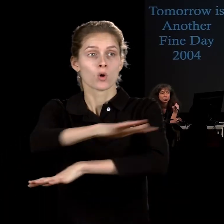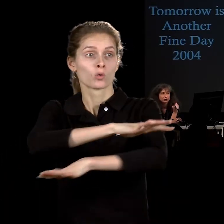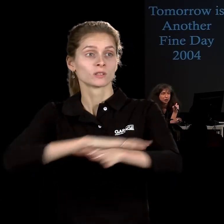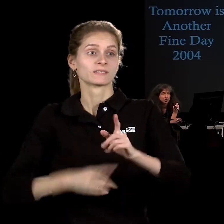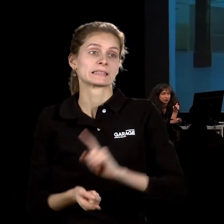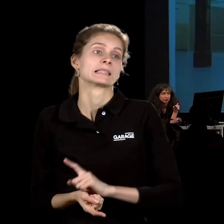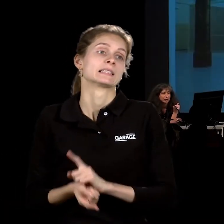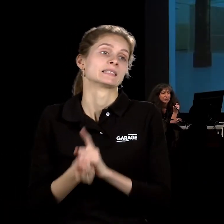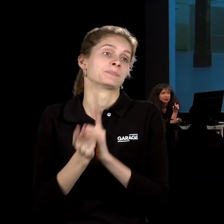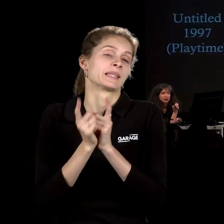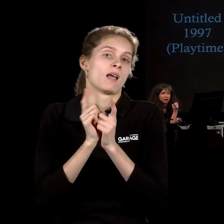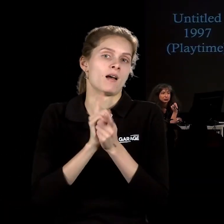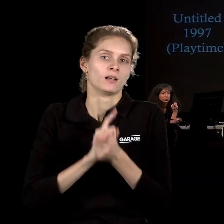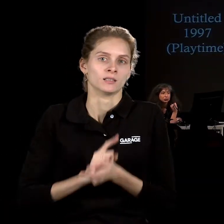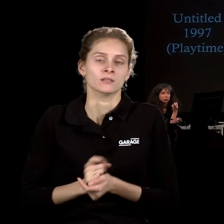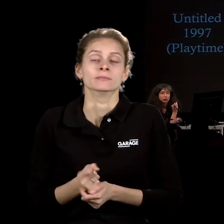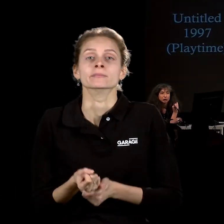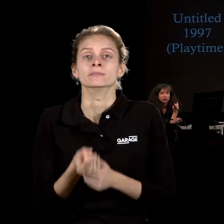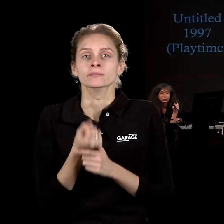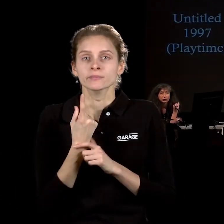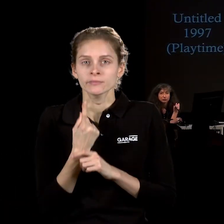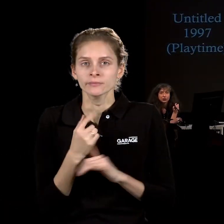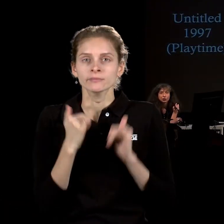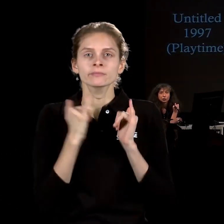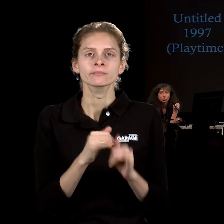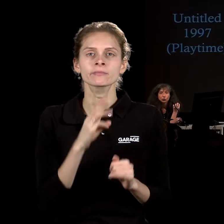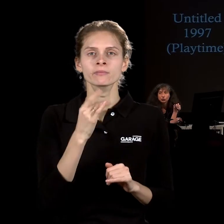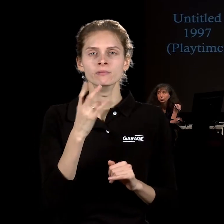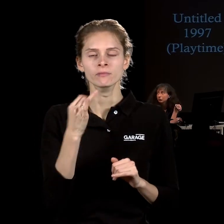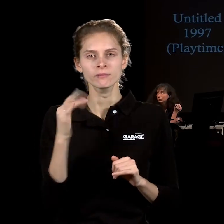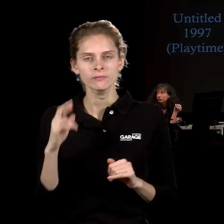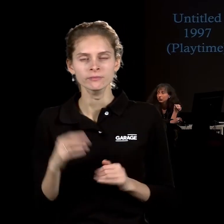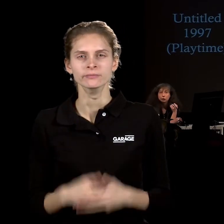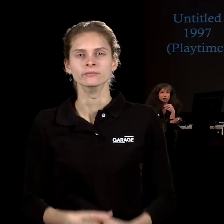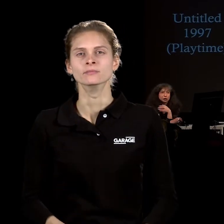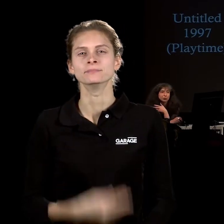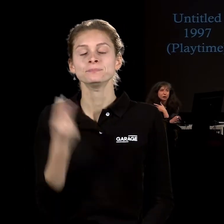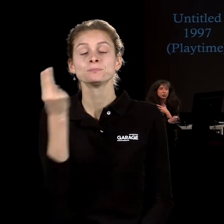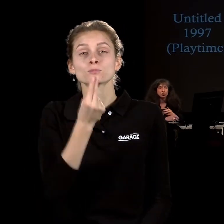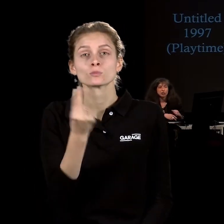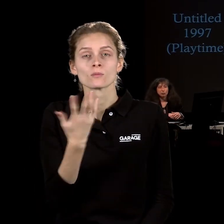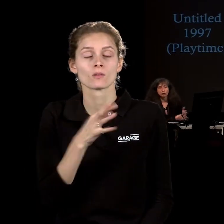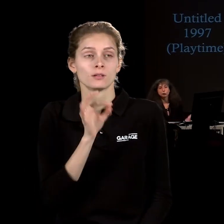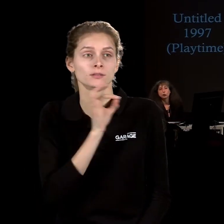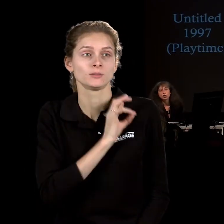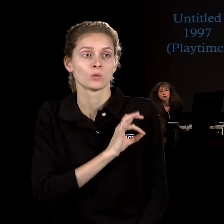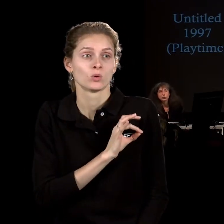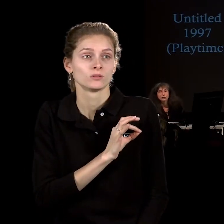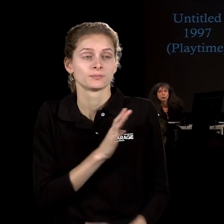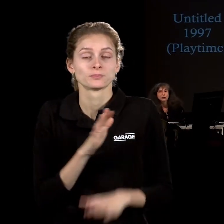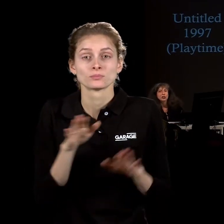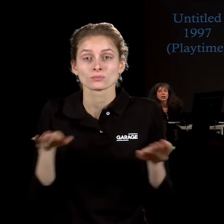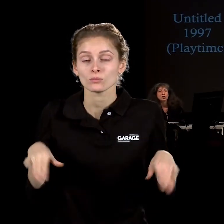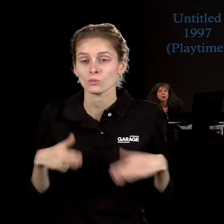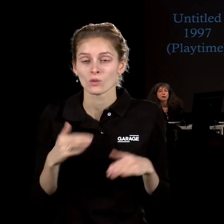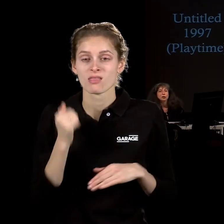трансформируется пространство. И оказывается, что для цирования художника, который работает с абсолютно бесплотными,